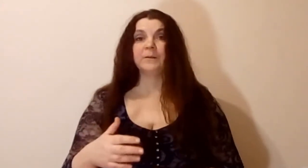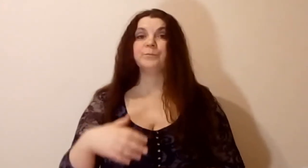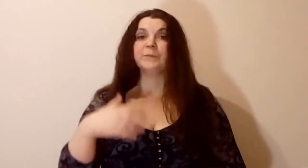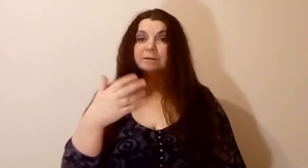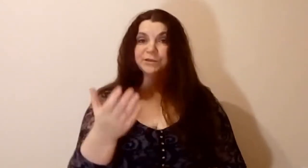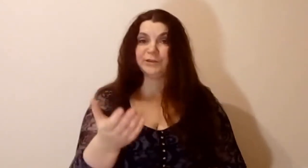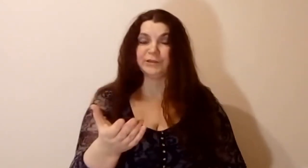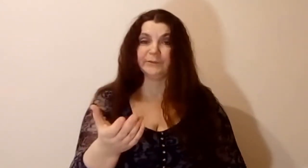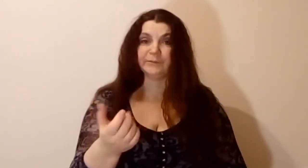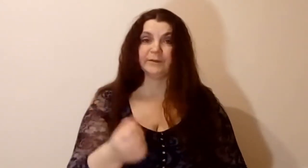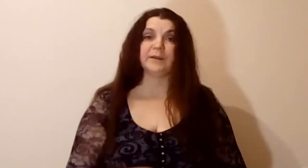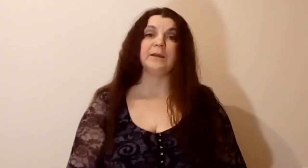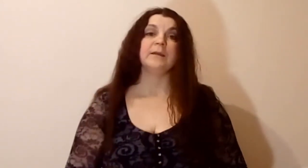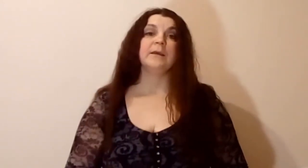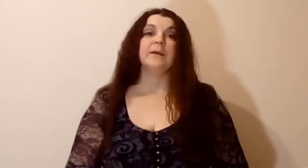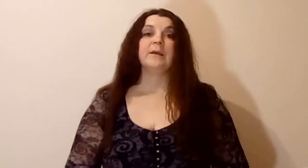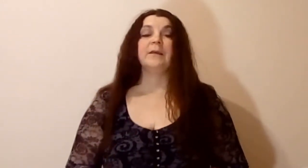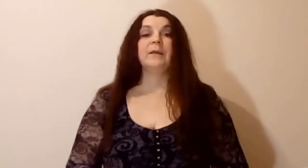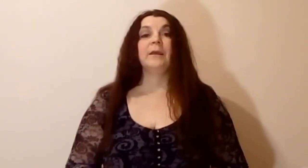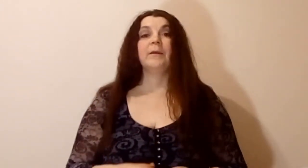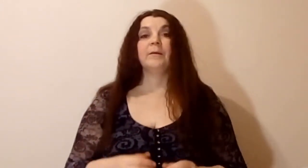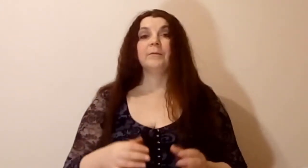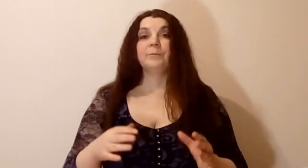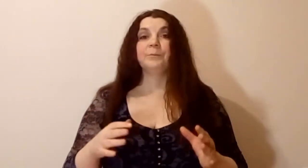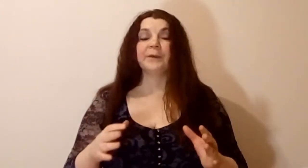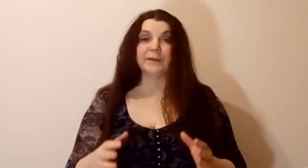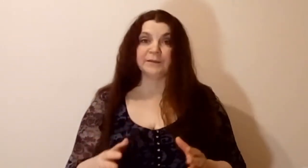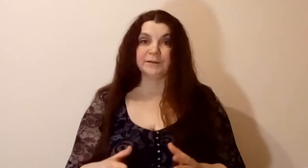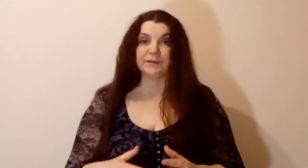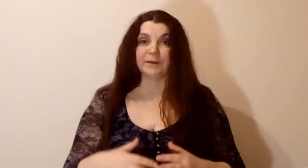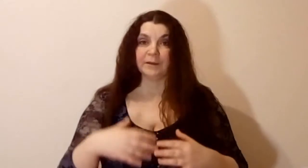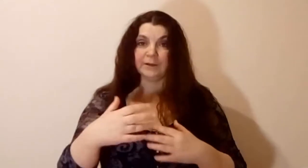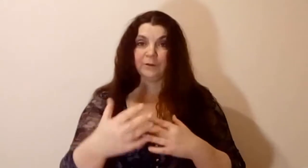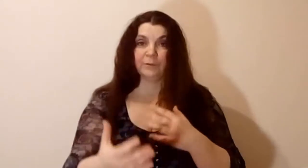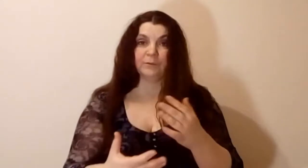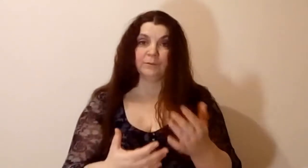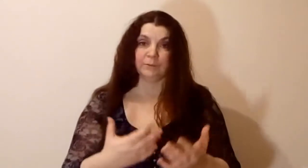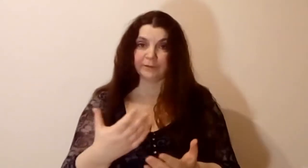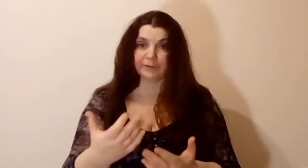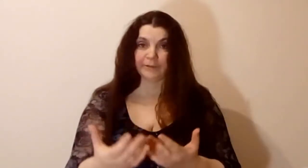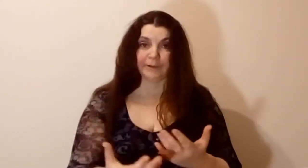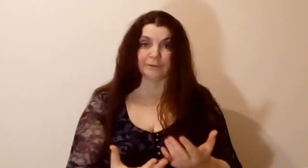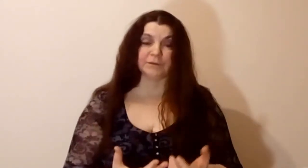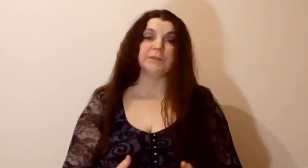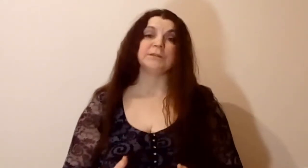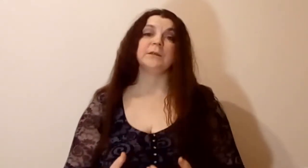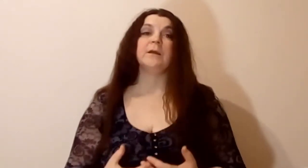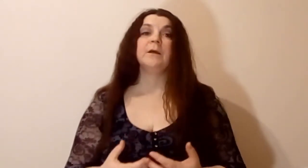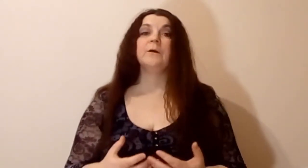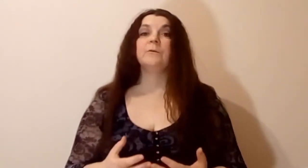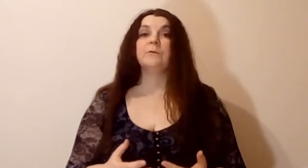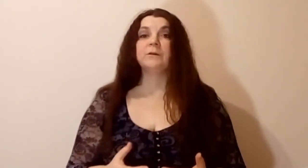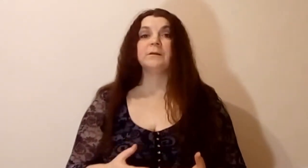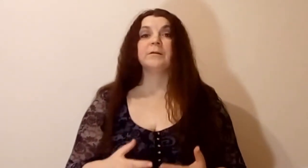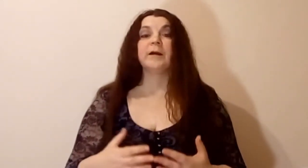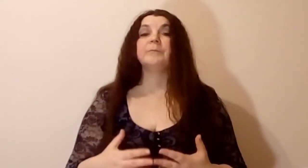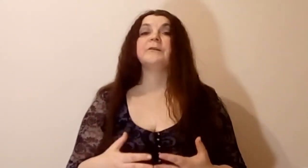женщины в глаза, и периодически, когда он разговаривает с женщиной, он как бы